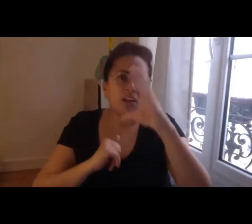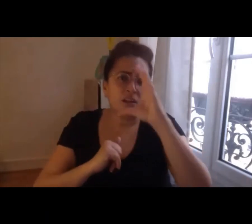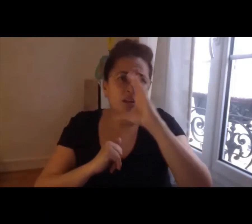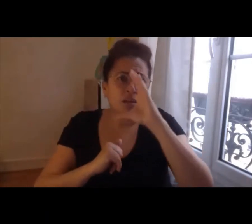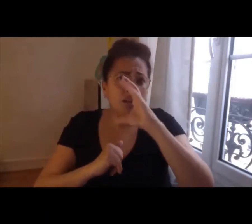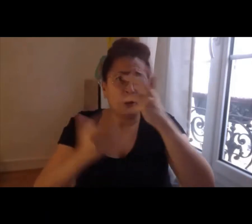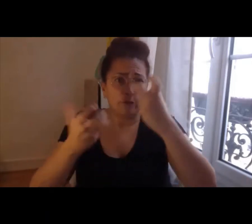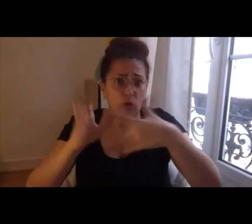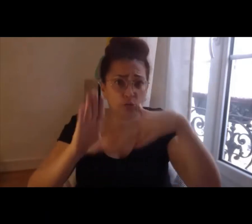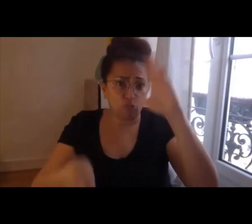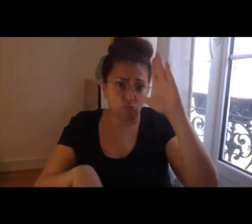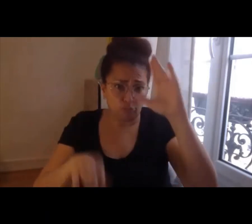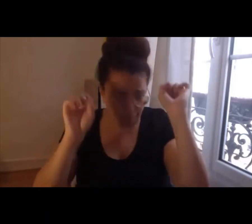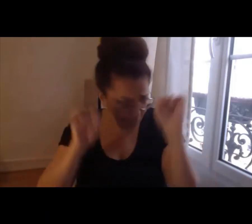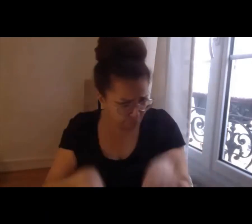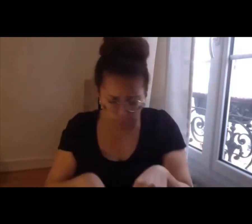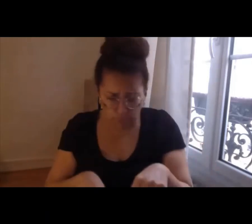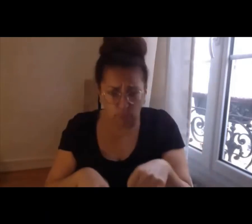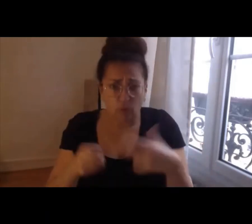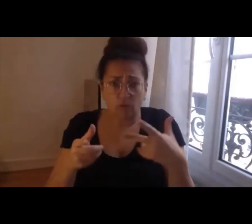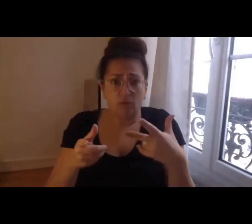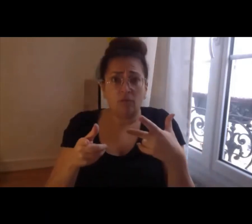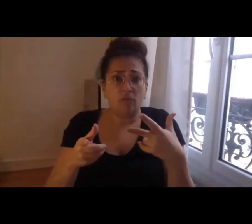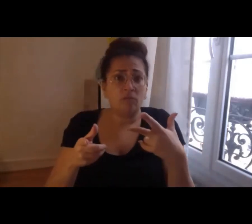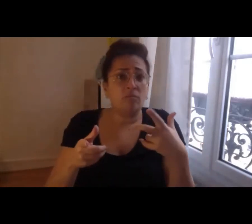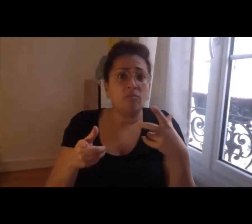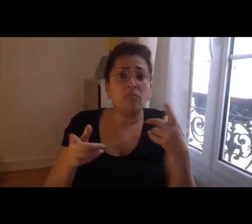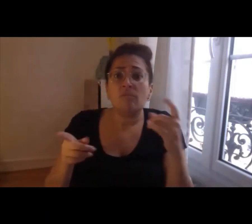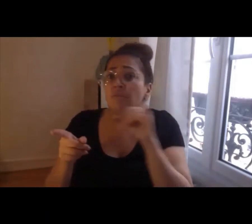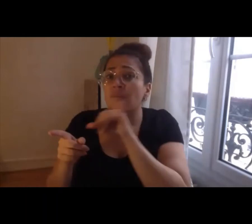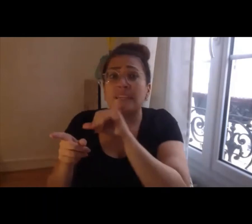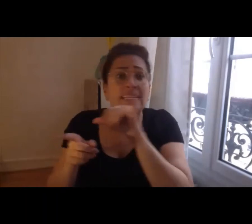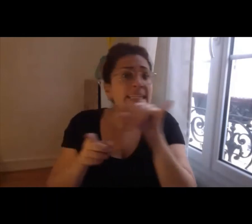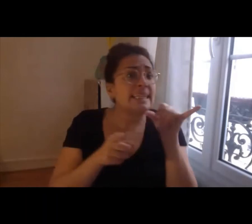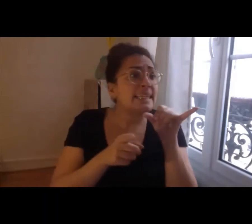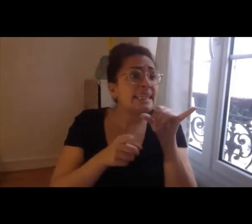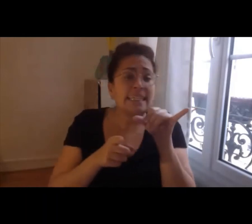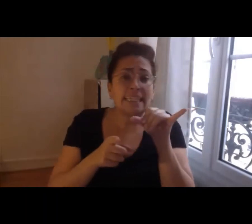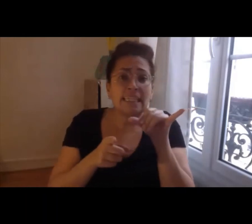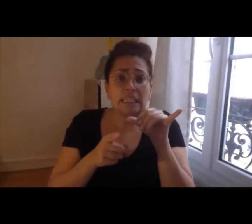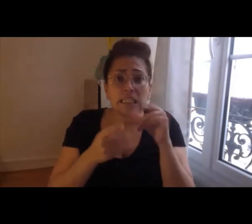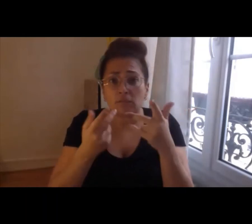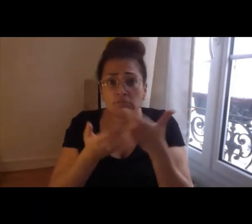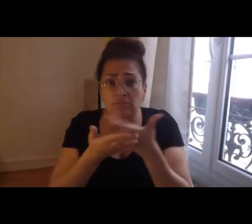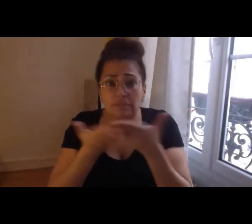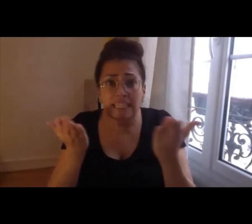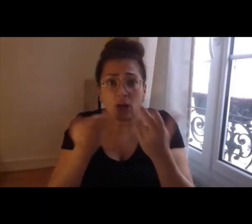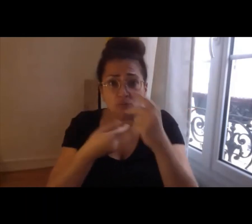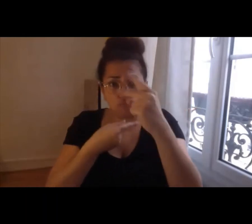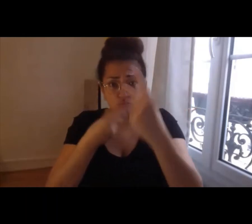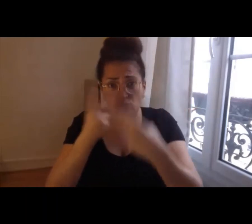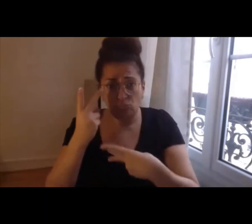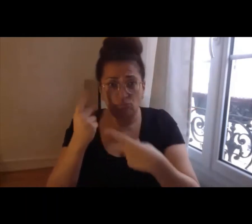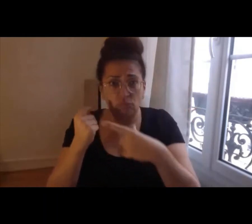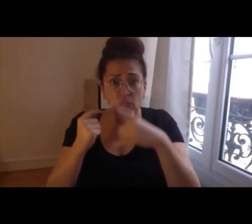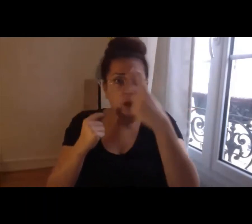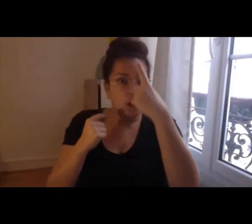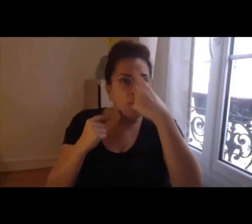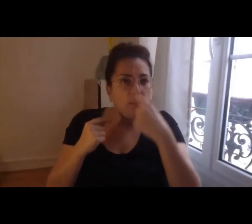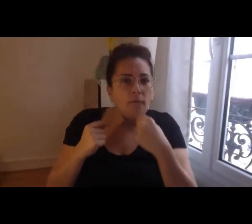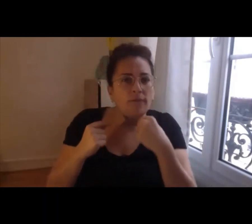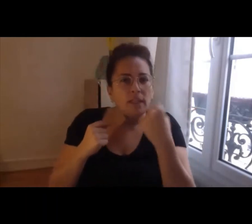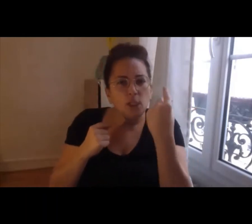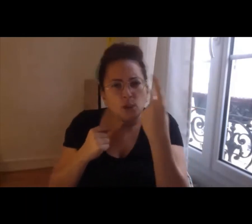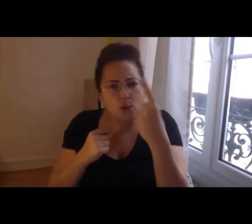nous effectivement on étudie donc le profil et l'expertise et l'expérience